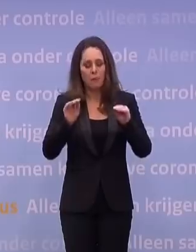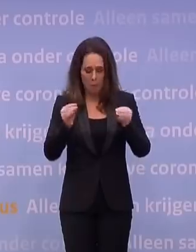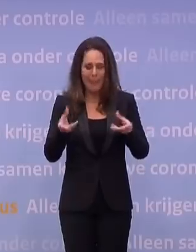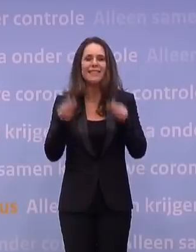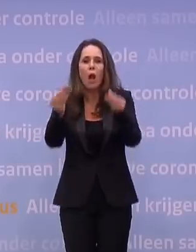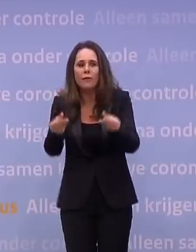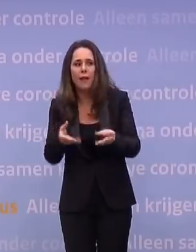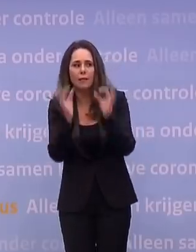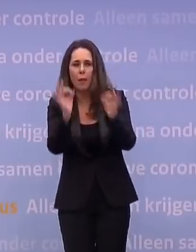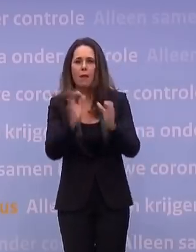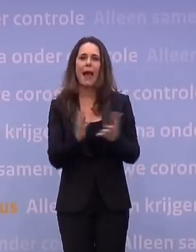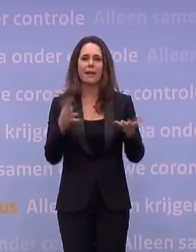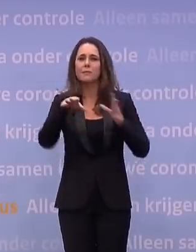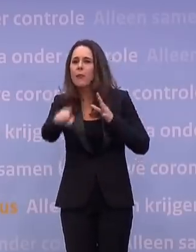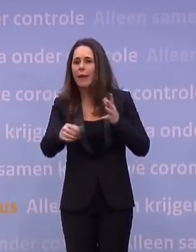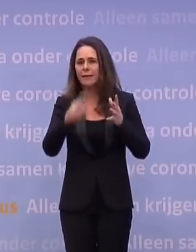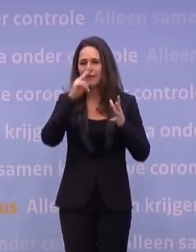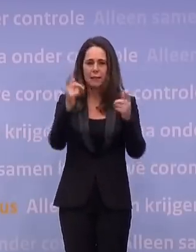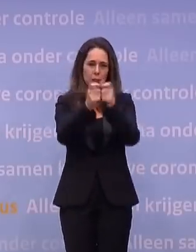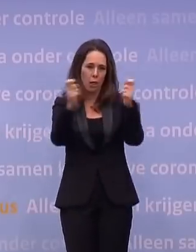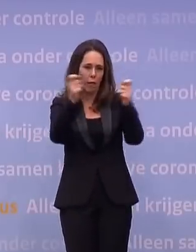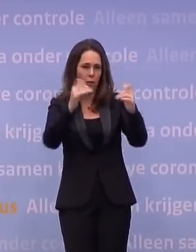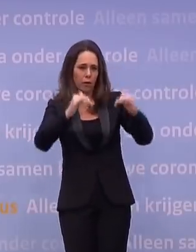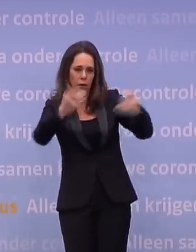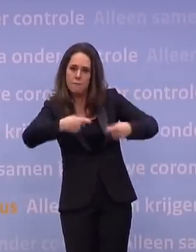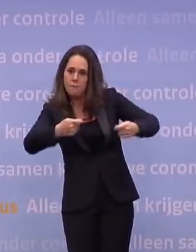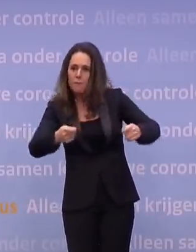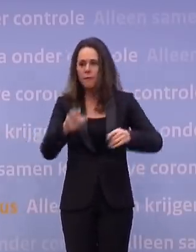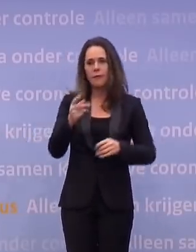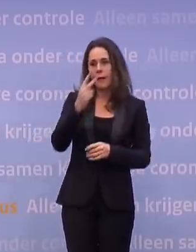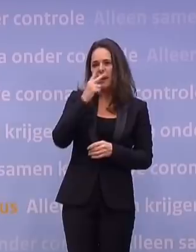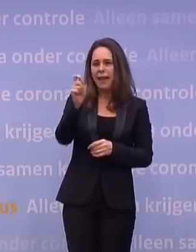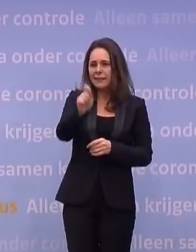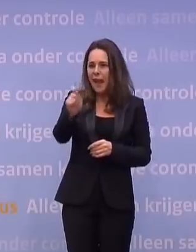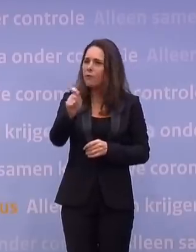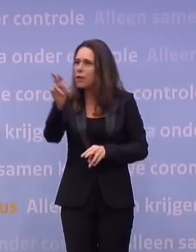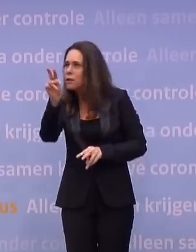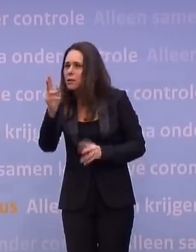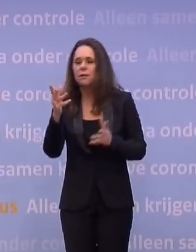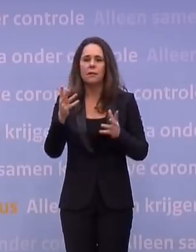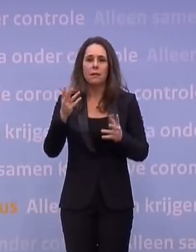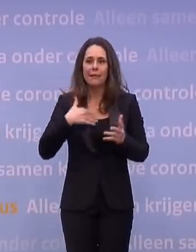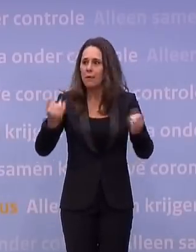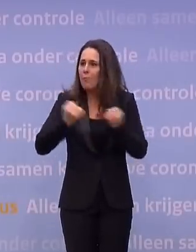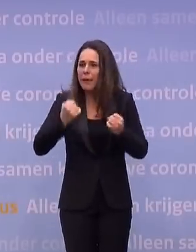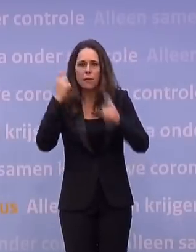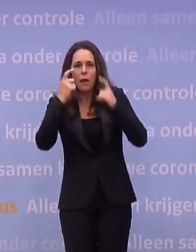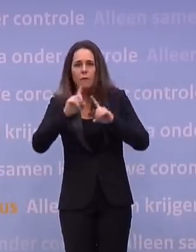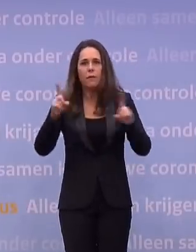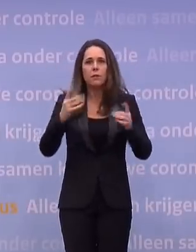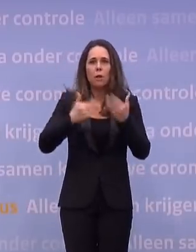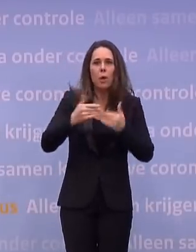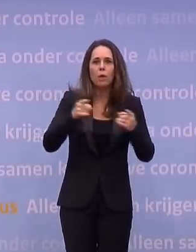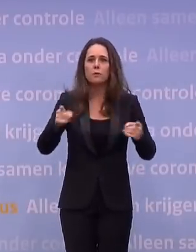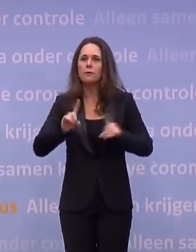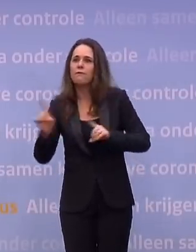dat merk je gewoon, je ziet ook oplaats van kranten stijgen, kijkcijfers stijgen. Mensen zijn natuurlijk heel erg bezig ook met wat er gebeurt allemaal. En wat zijn de maatregelen, wat zijn